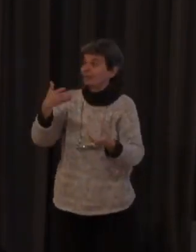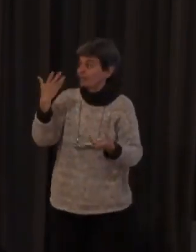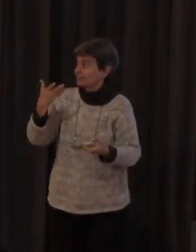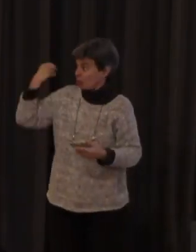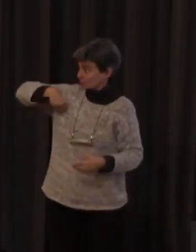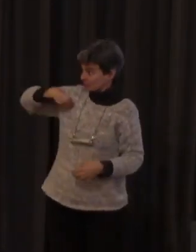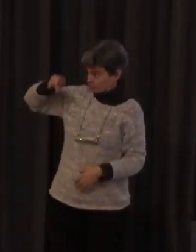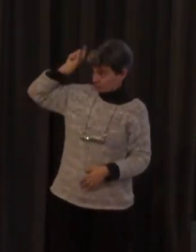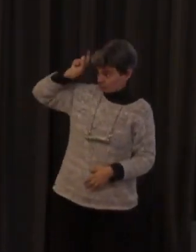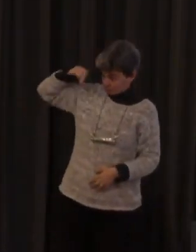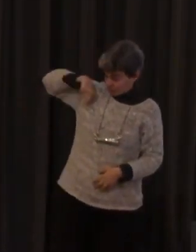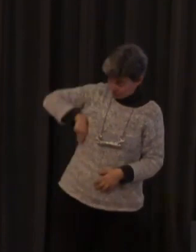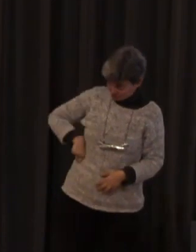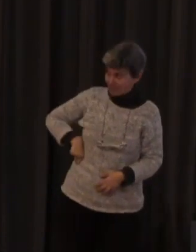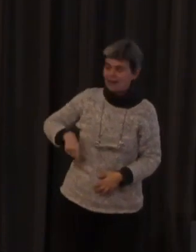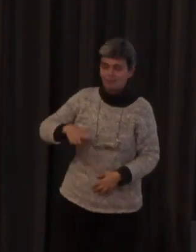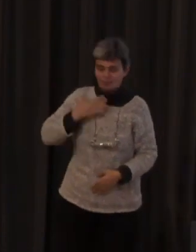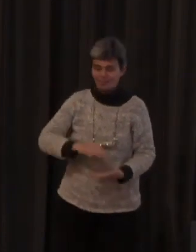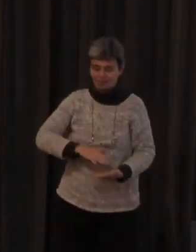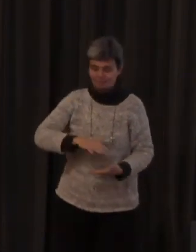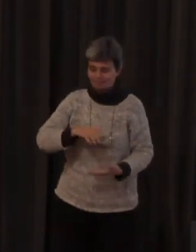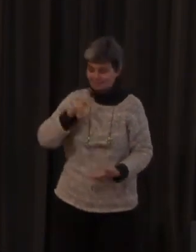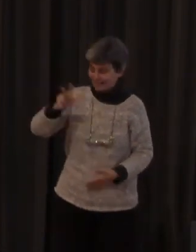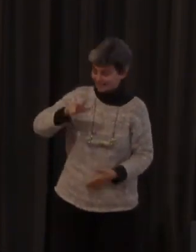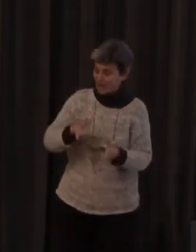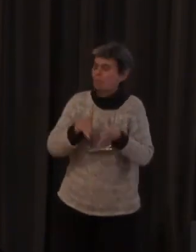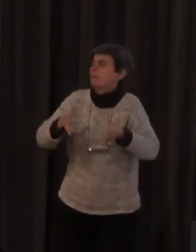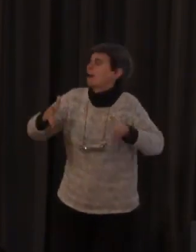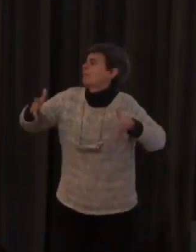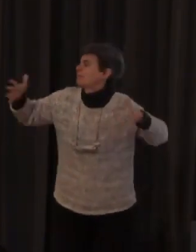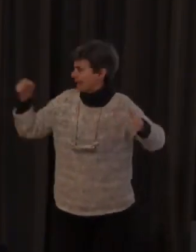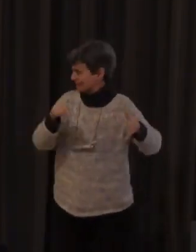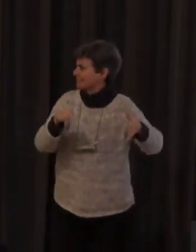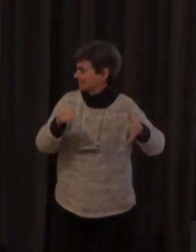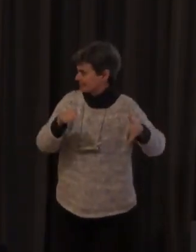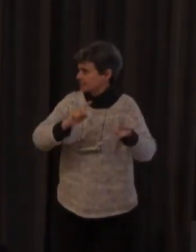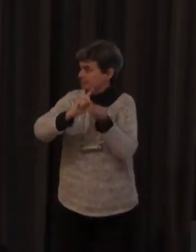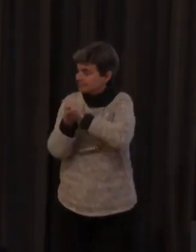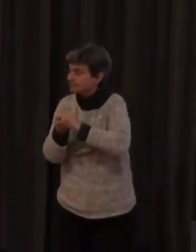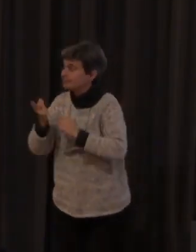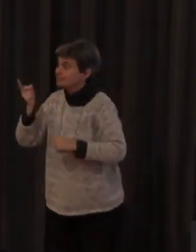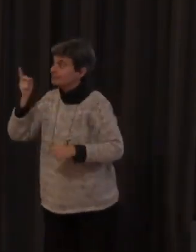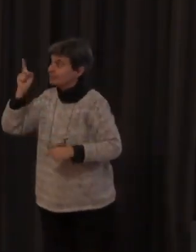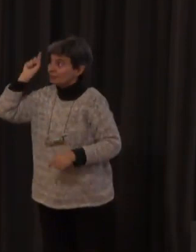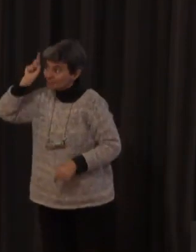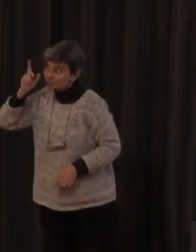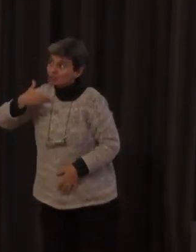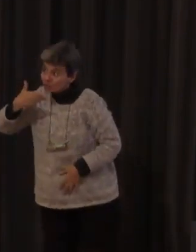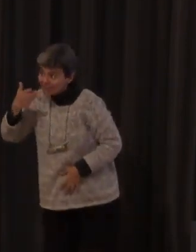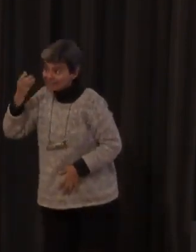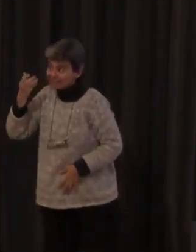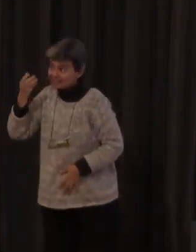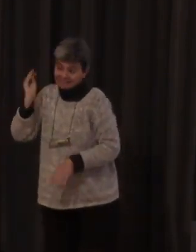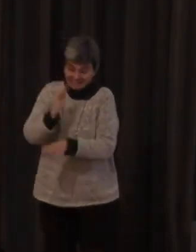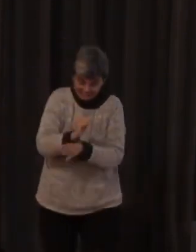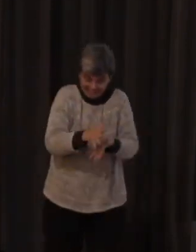en otras lenguas de ver televisión de leer pero ¿cómo se hace esto en lengua de signos? mejorar las habilidades de la